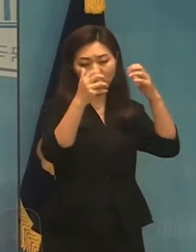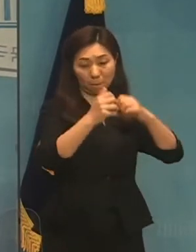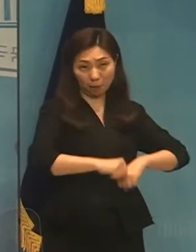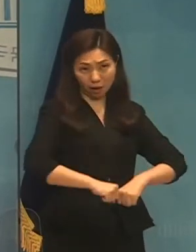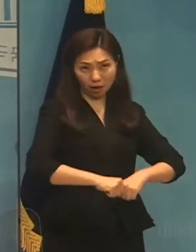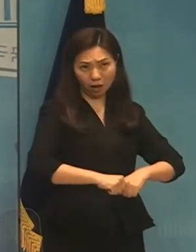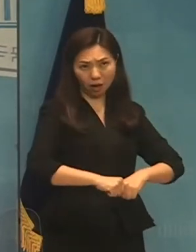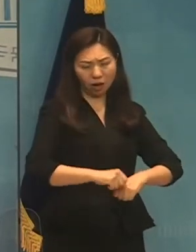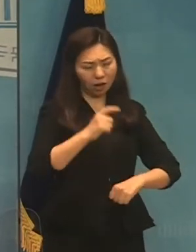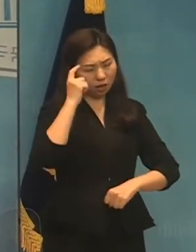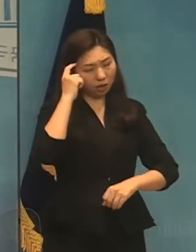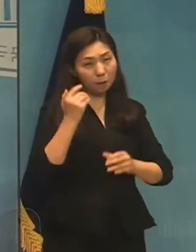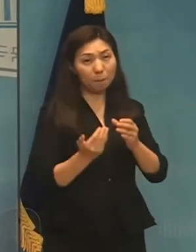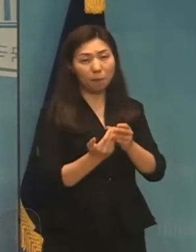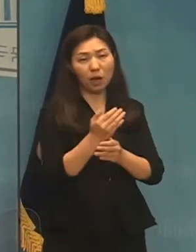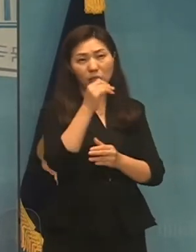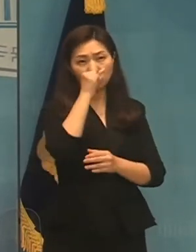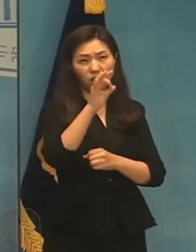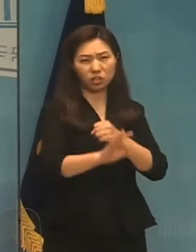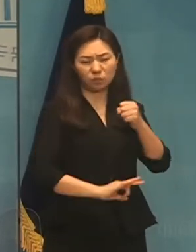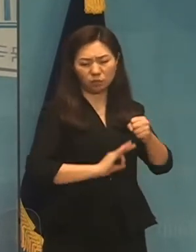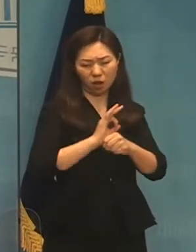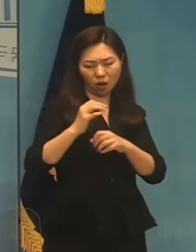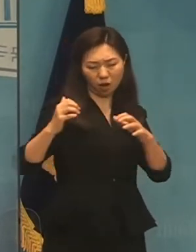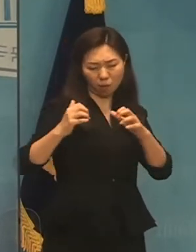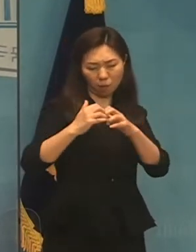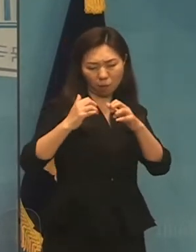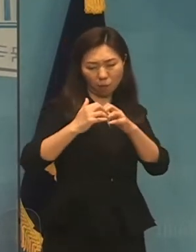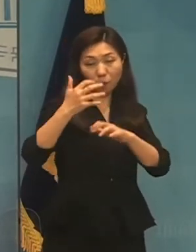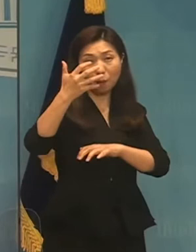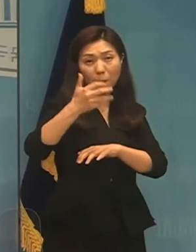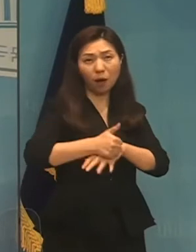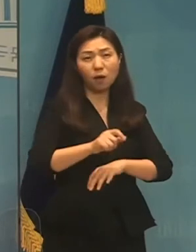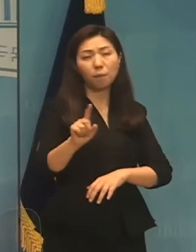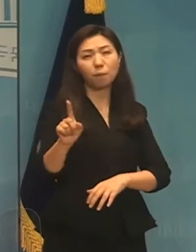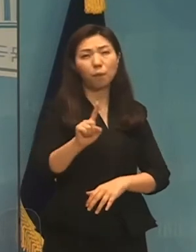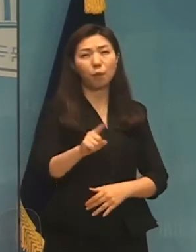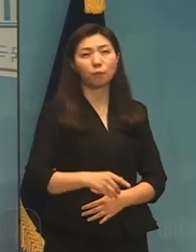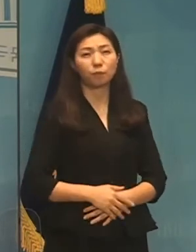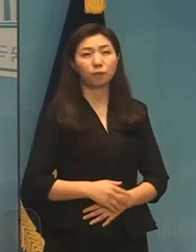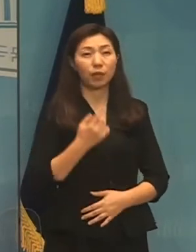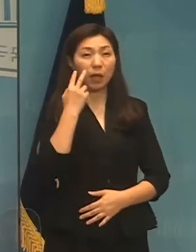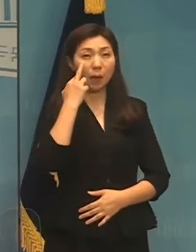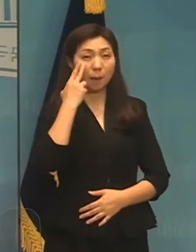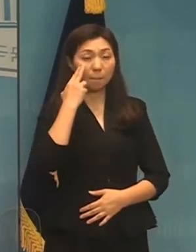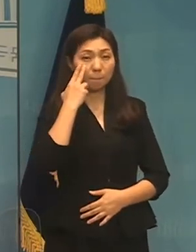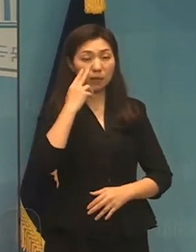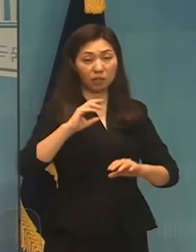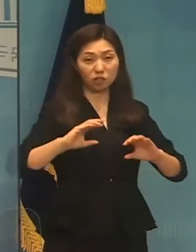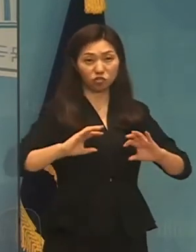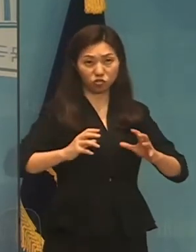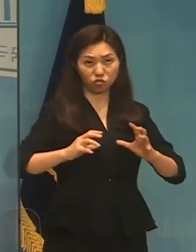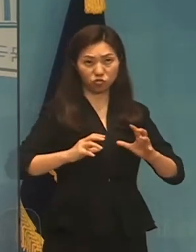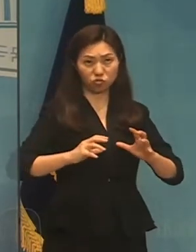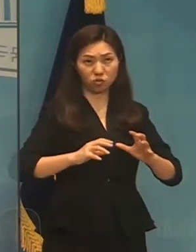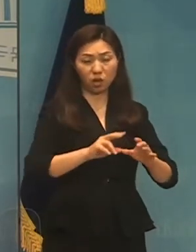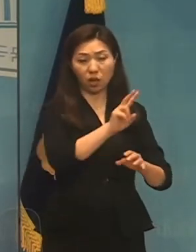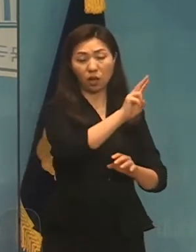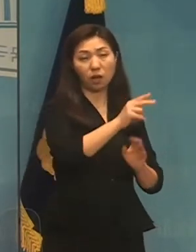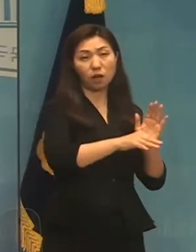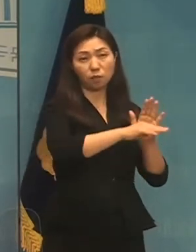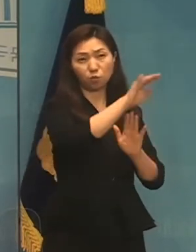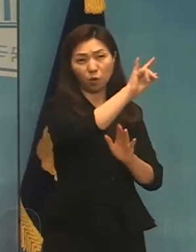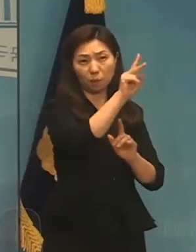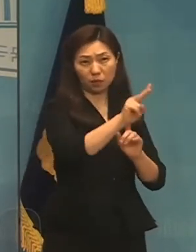10년간 이어진 베트남 전쟁의 끝은 어떠했습니까? 미국과 국민들끼리 발의 평화 협정을